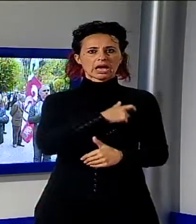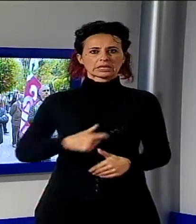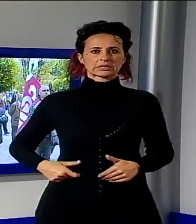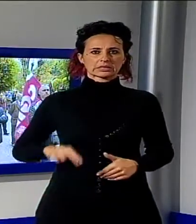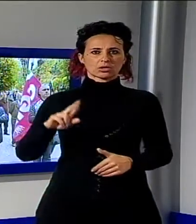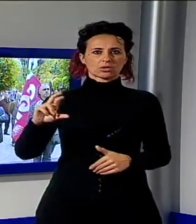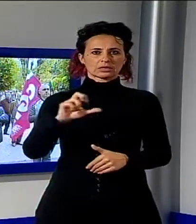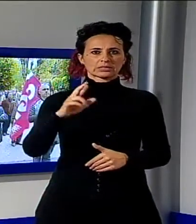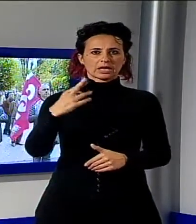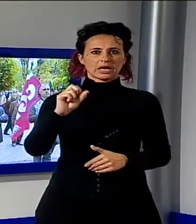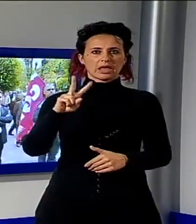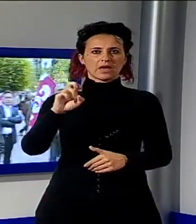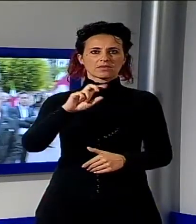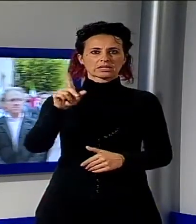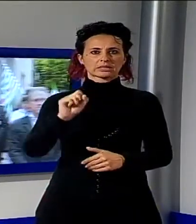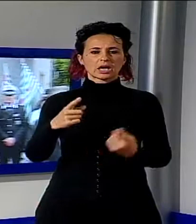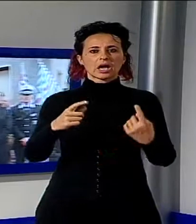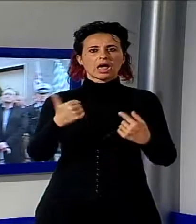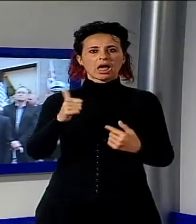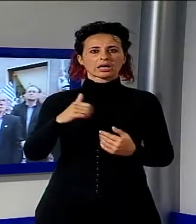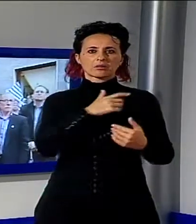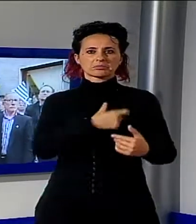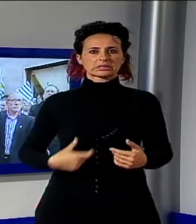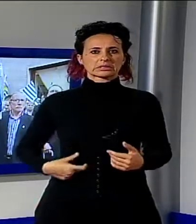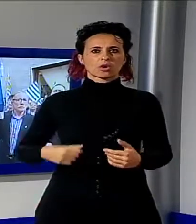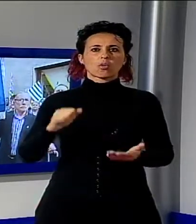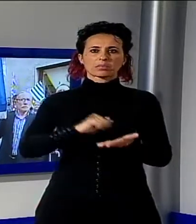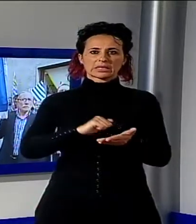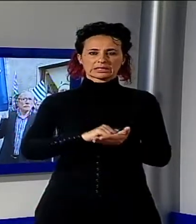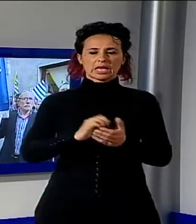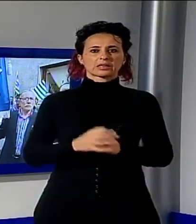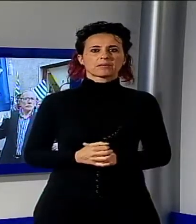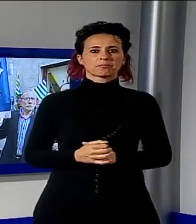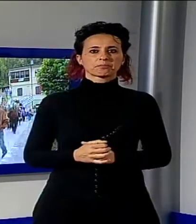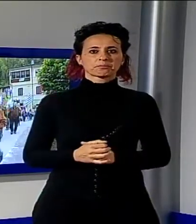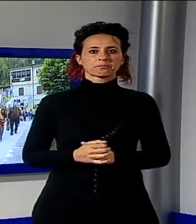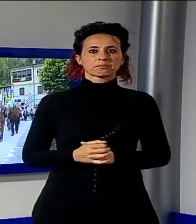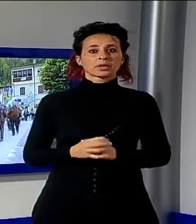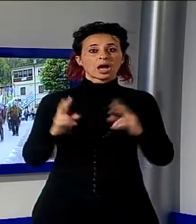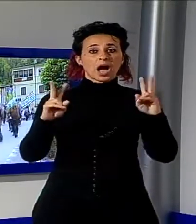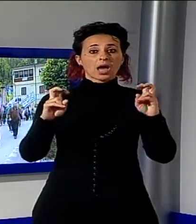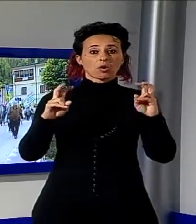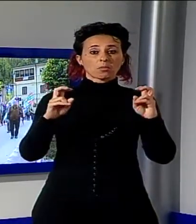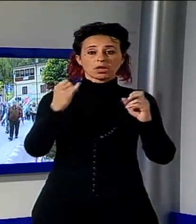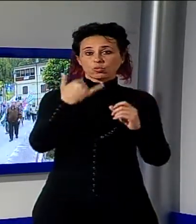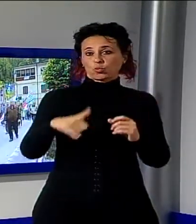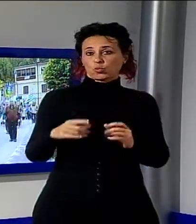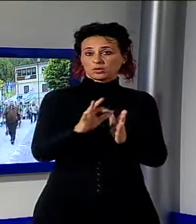e quello di Pietrasanta, Domenico Lombardi. Tra i temi che sono emersi negli ultimi giorni, quello di una festa del primo maggio in cui molti